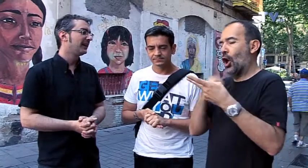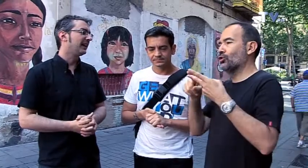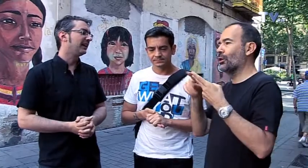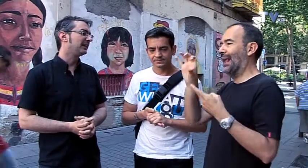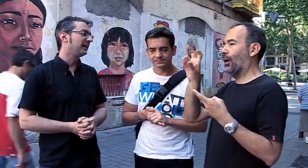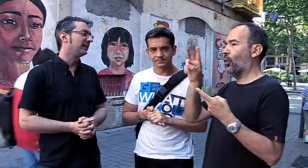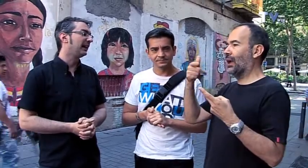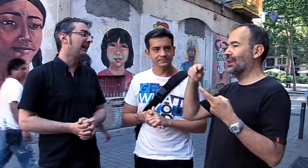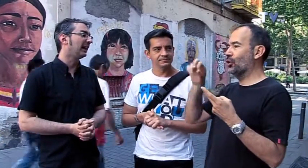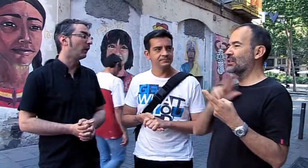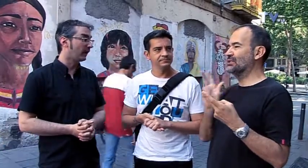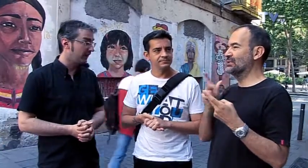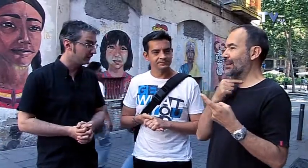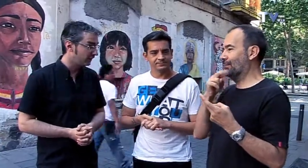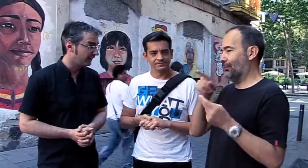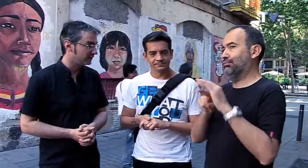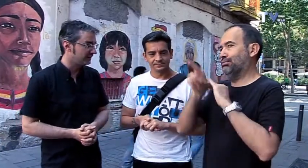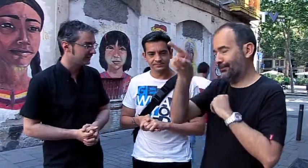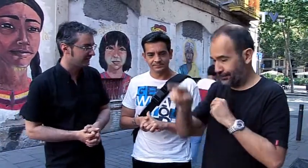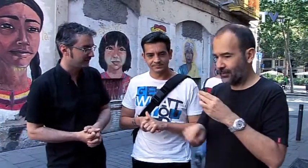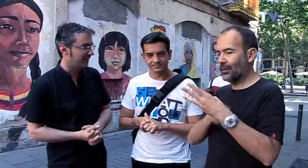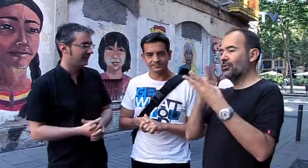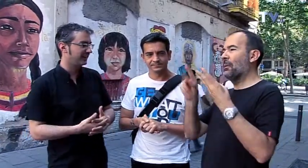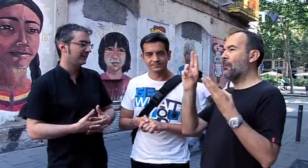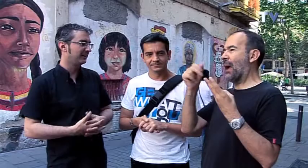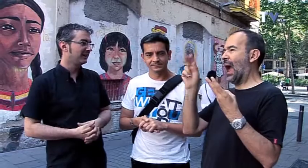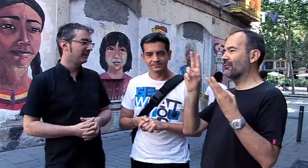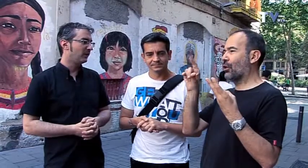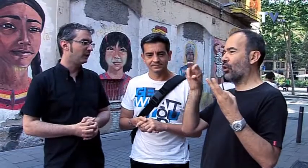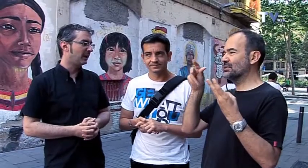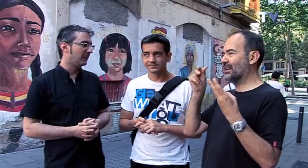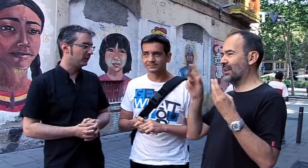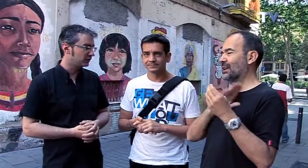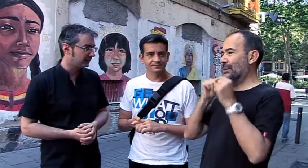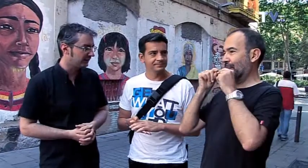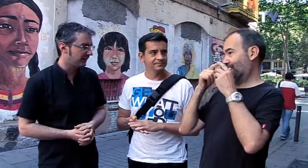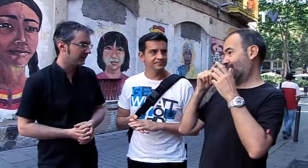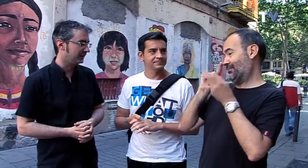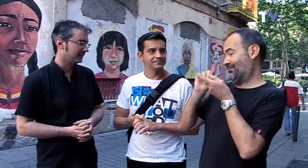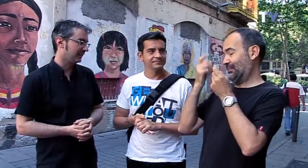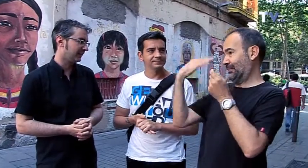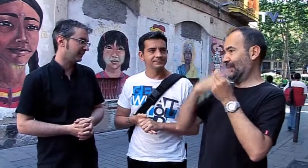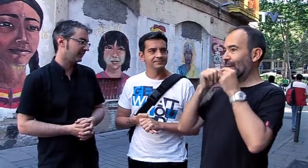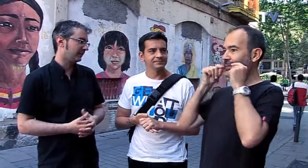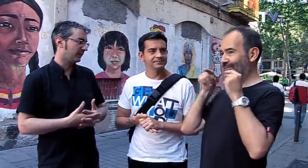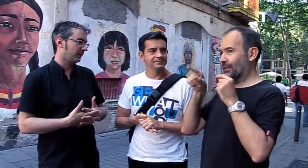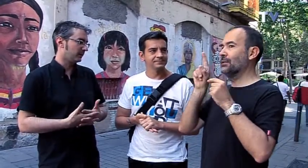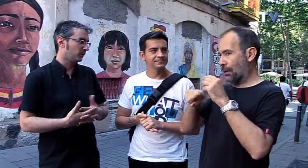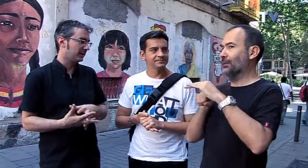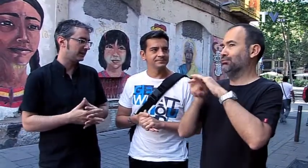empezaron aquí. Otro es el Eugenio, que contaba chistes. También el Paulovsky, también el que se